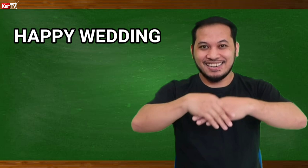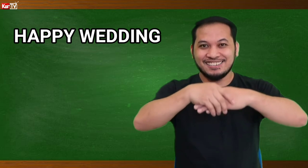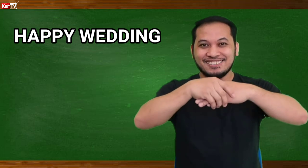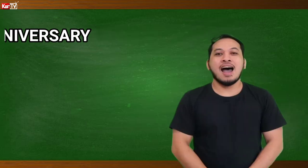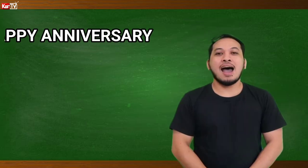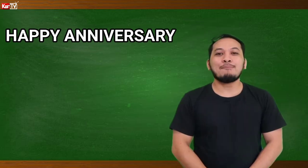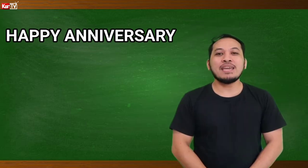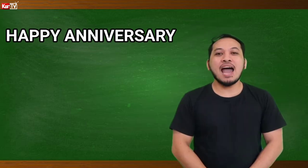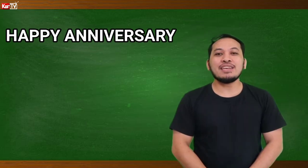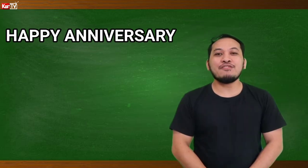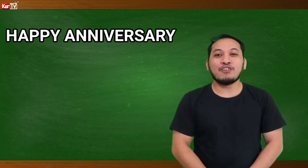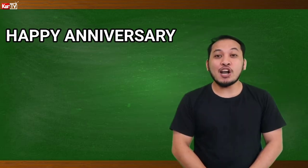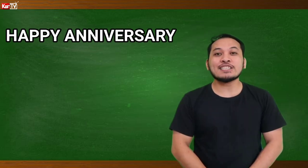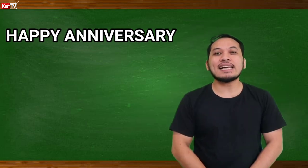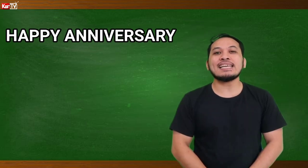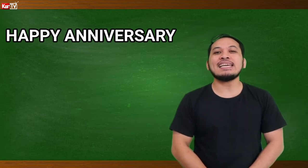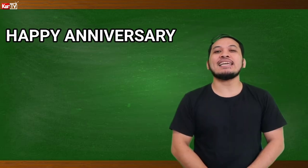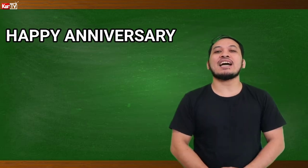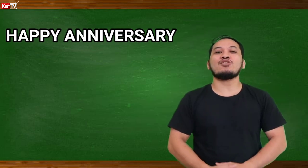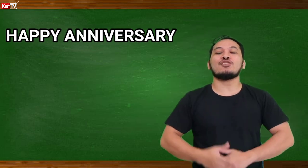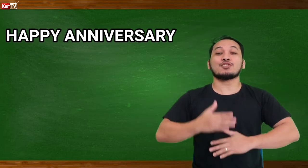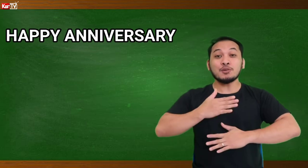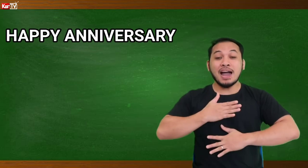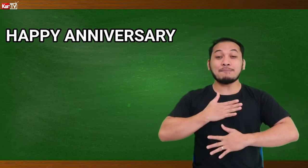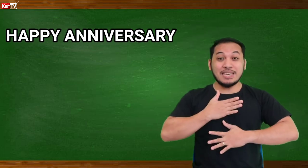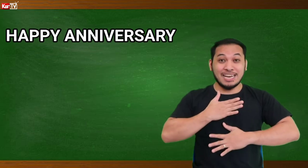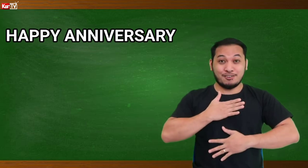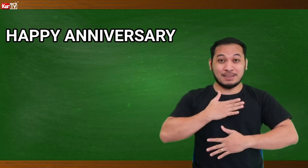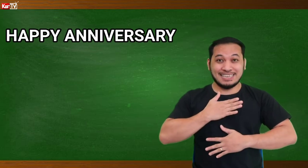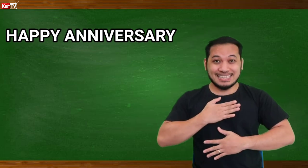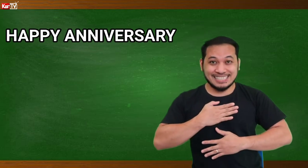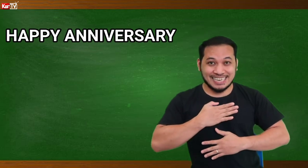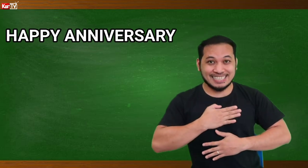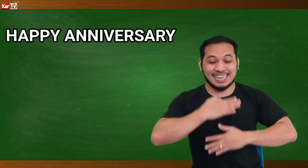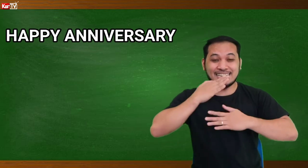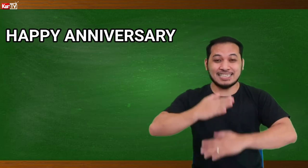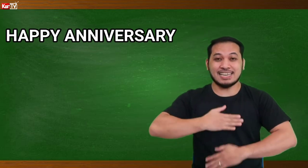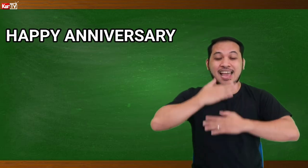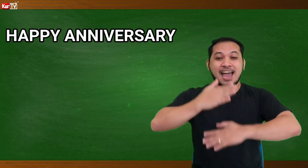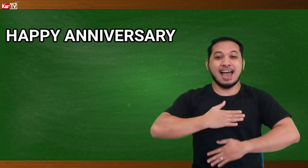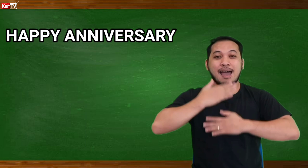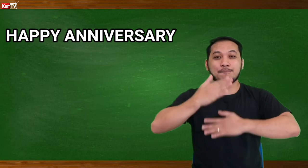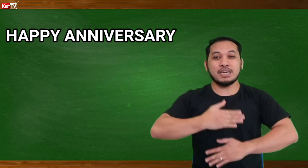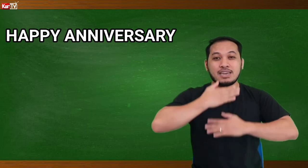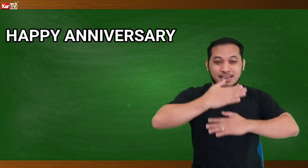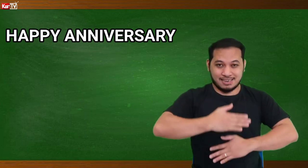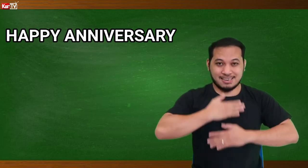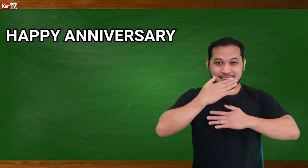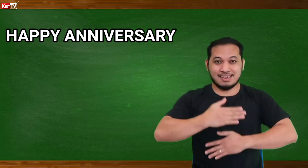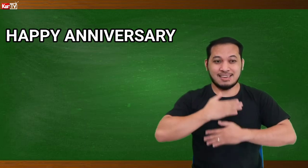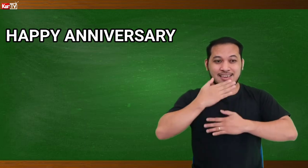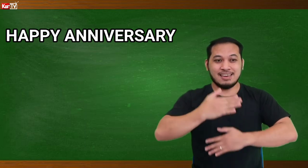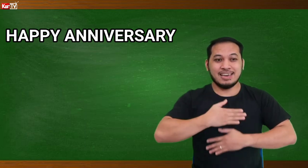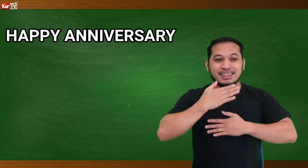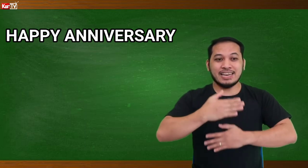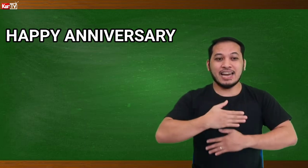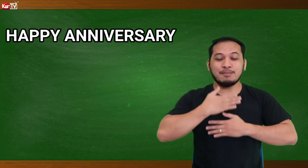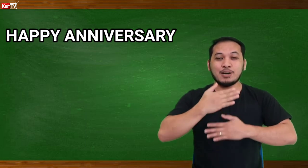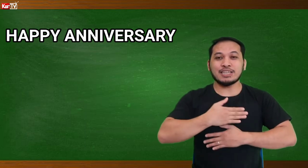Happy Anniversary. Ayan. So, yung happy. Ganun pa din natin siya isisenyas. Happy. Then anniversary.